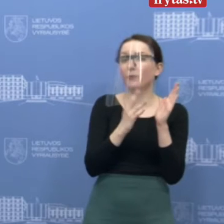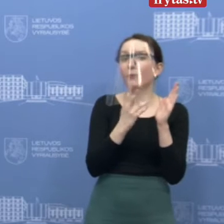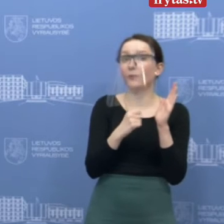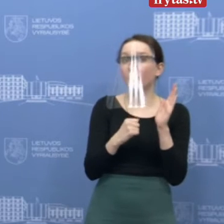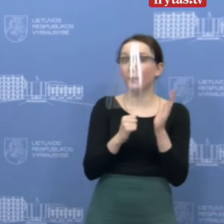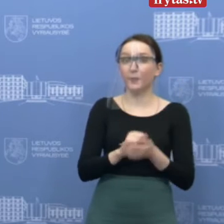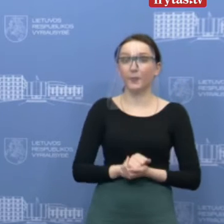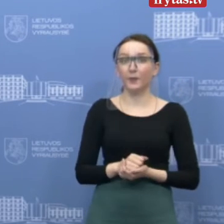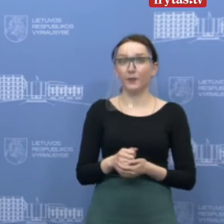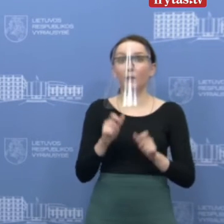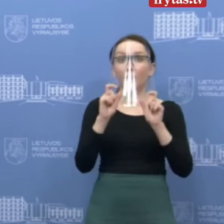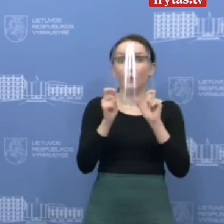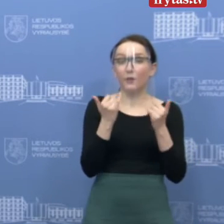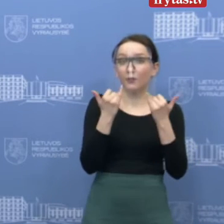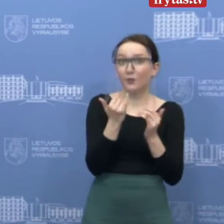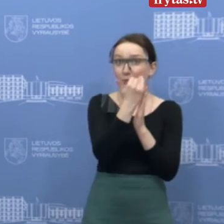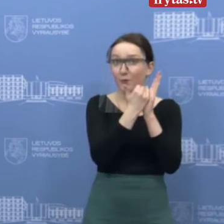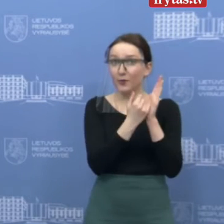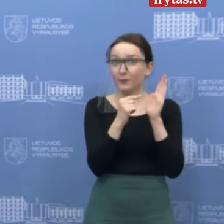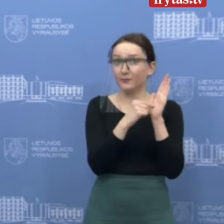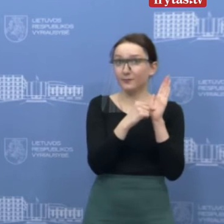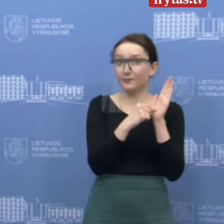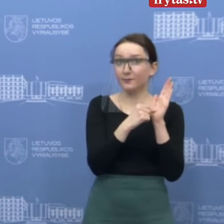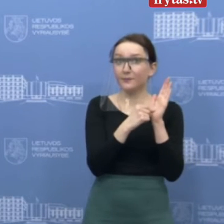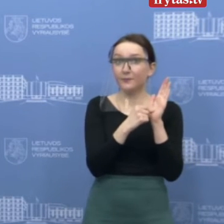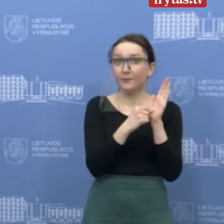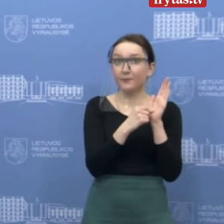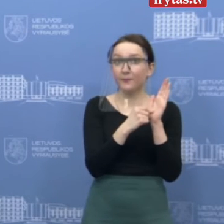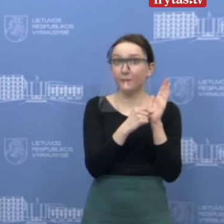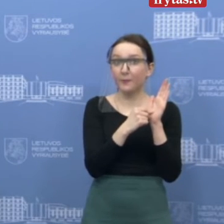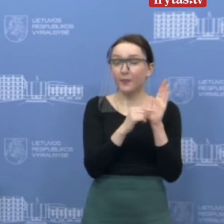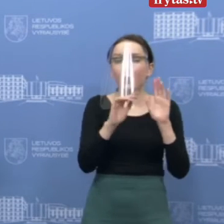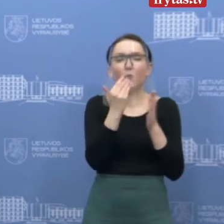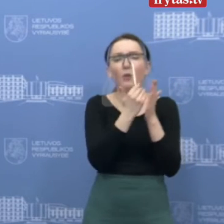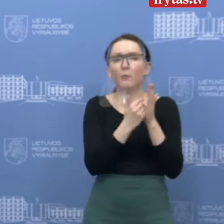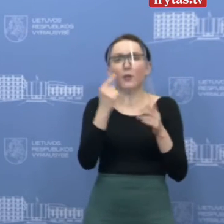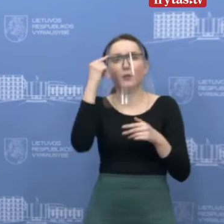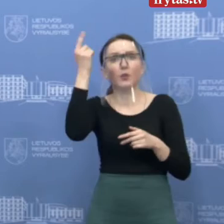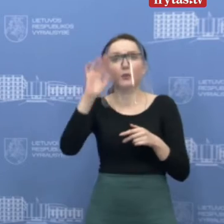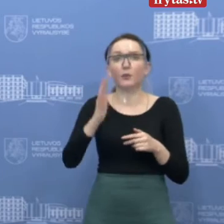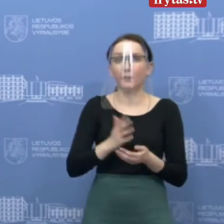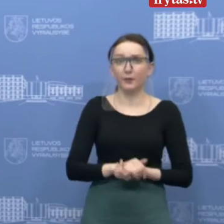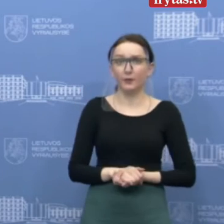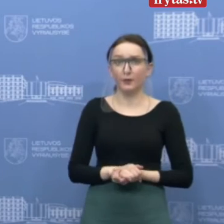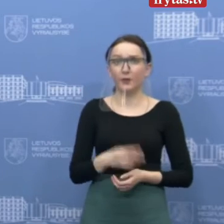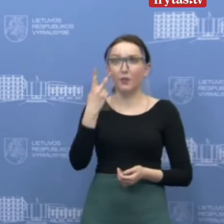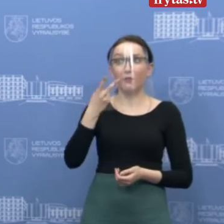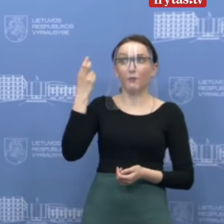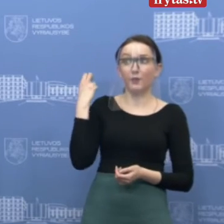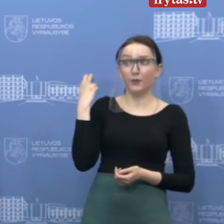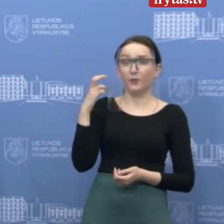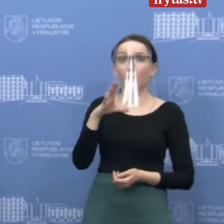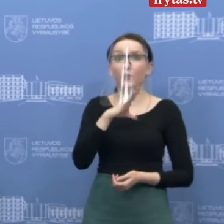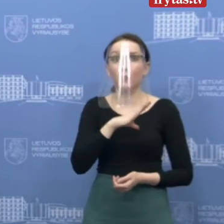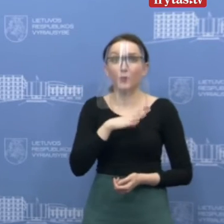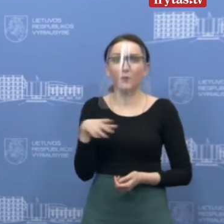Taigi dabar programėlė vis dar... Kaip įvyko programėlės sukūrimas? Prieš dvi savaitės